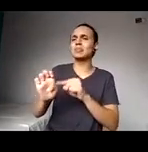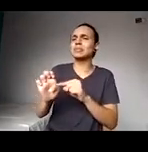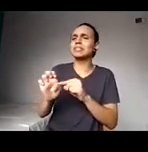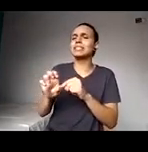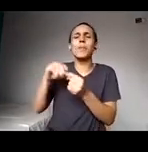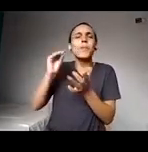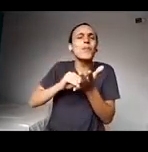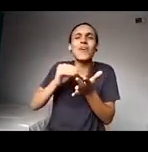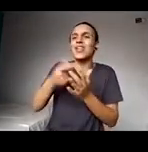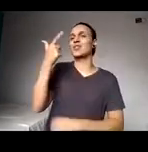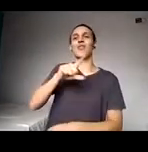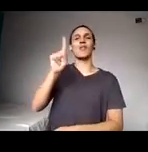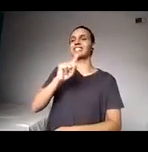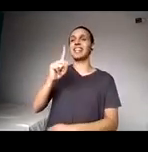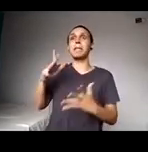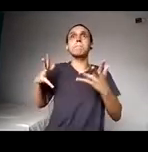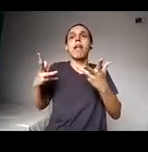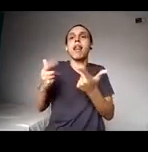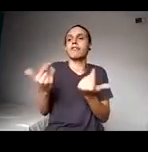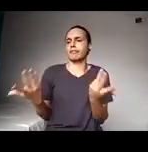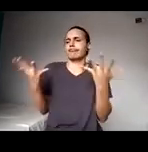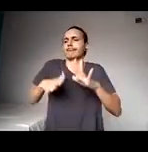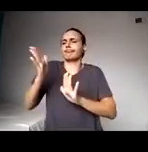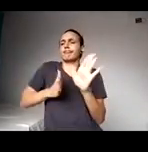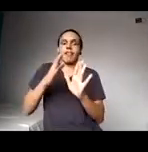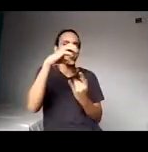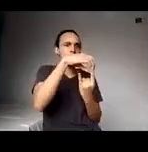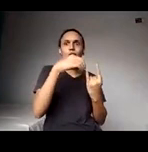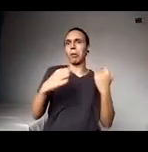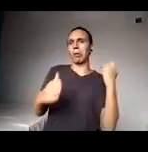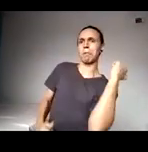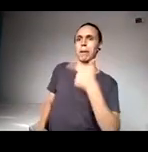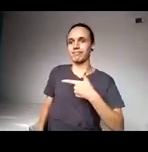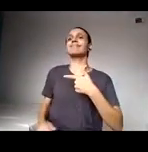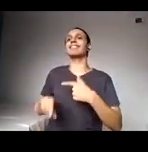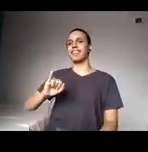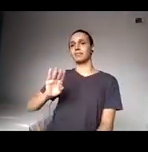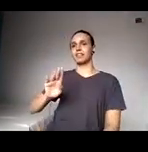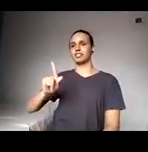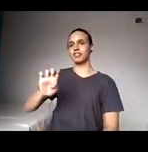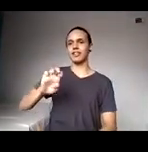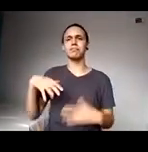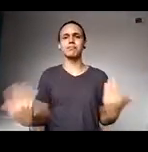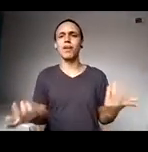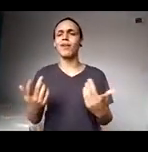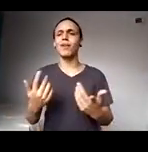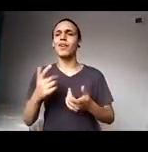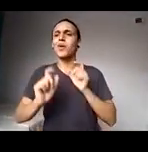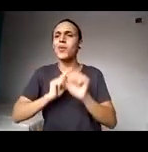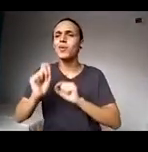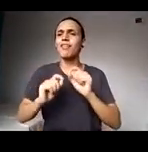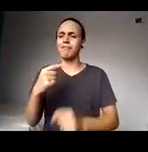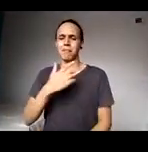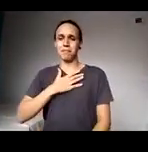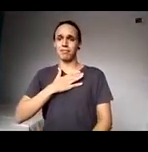sensibilidade como a Fiocruz comporta. Então, vou fazer com que o meu caminho de vida até hoje se